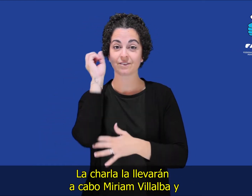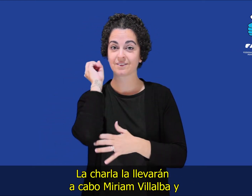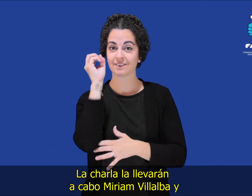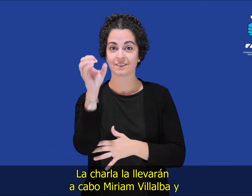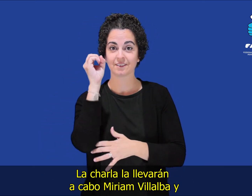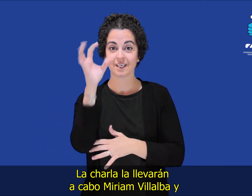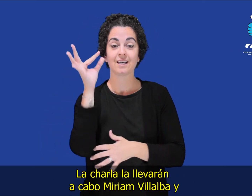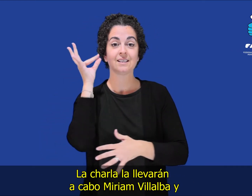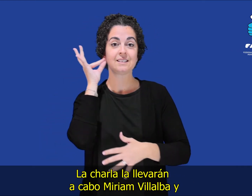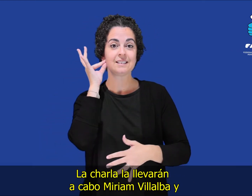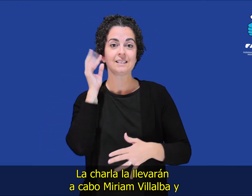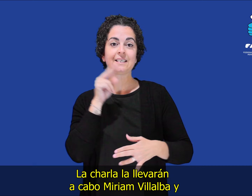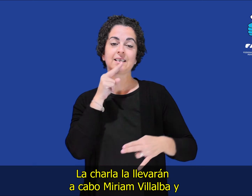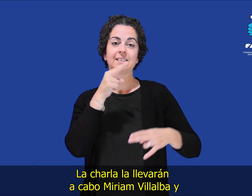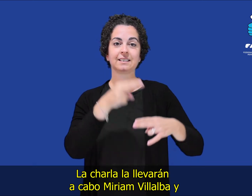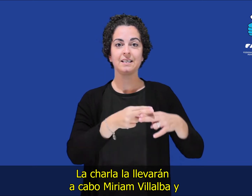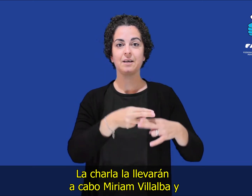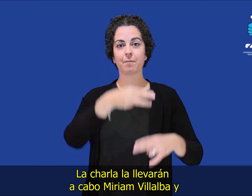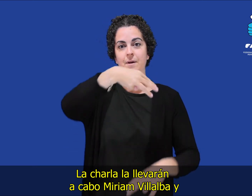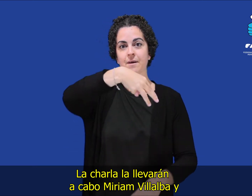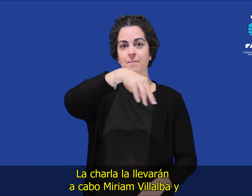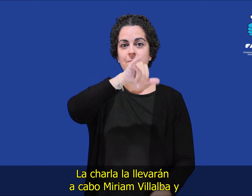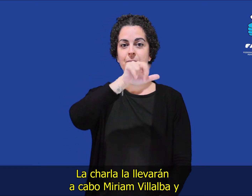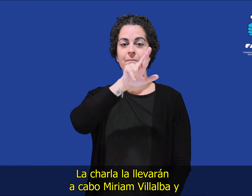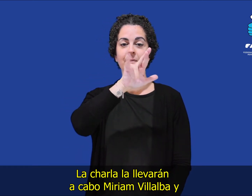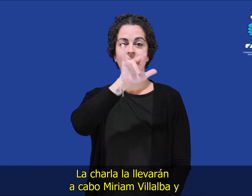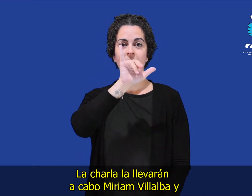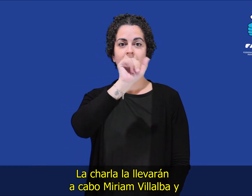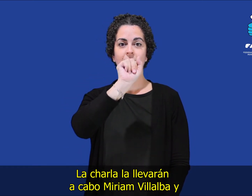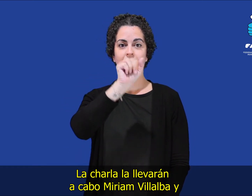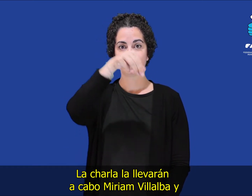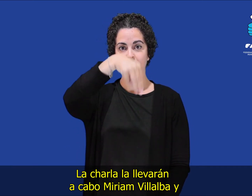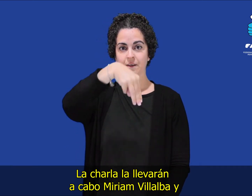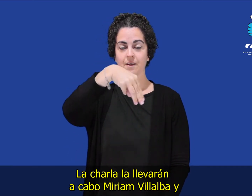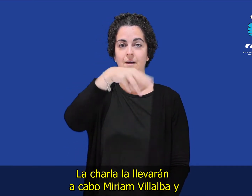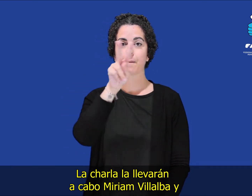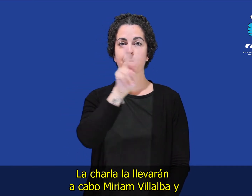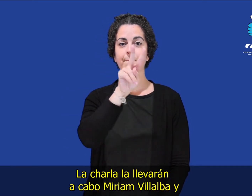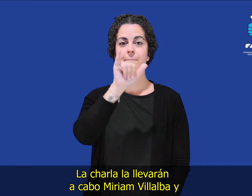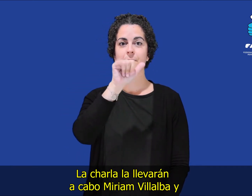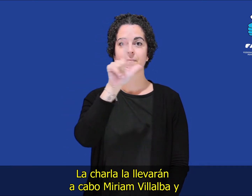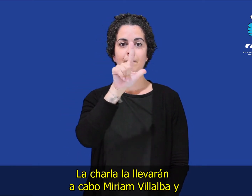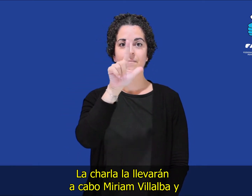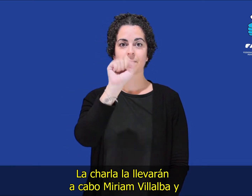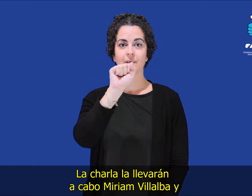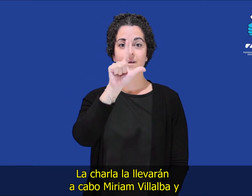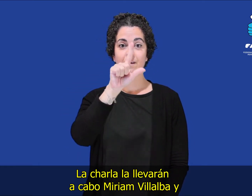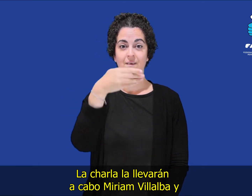mental. La charla la llevarán a cabo Miriam